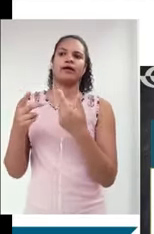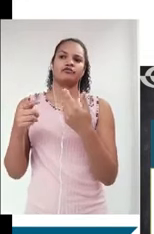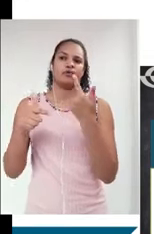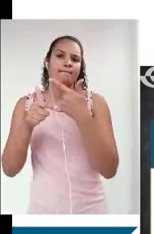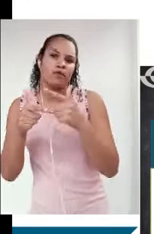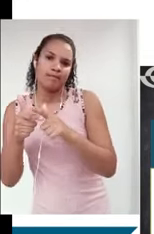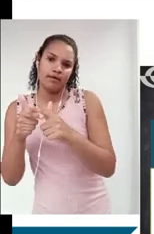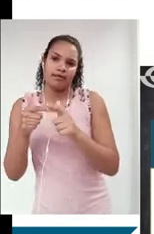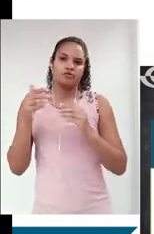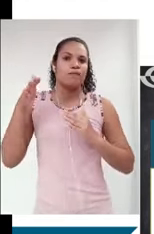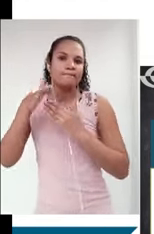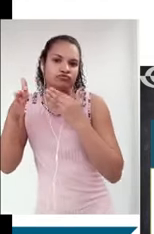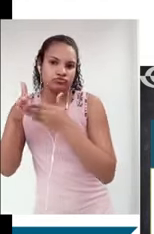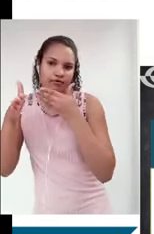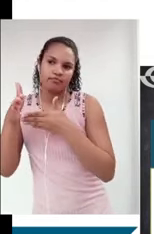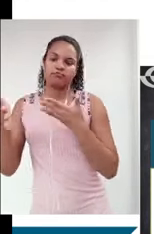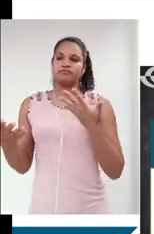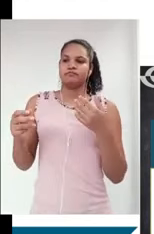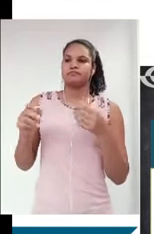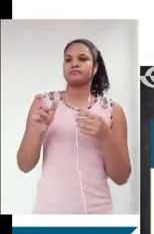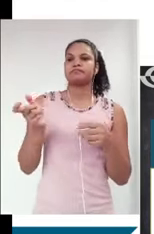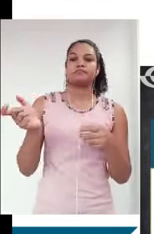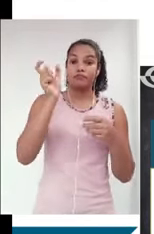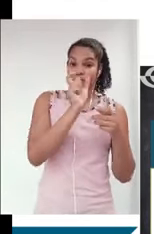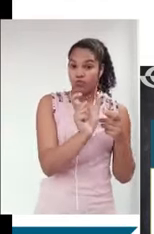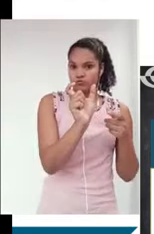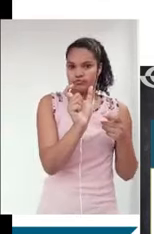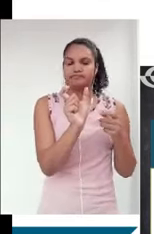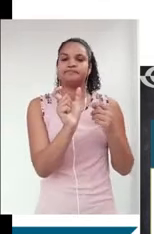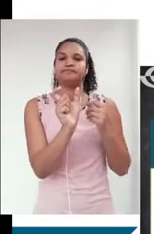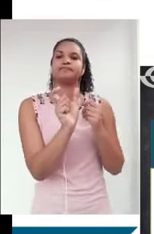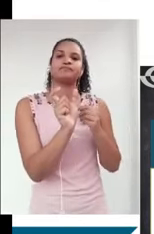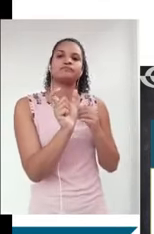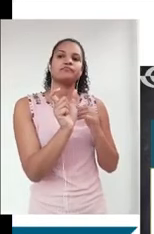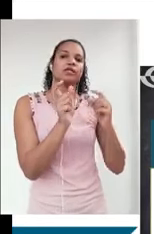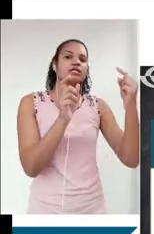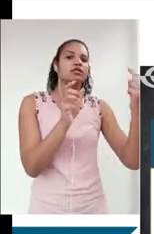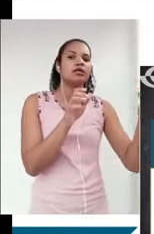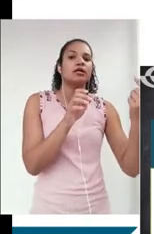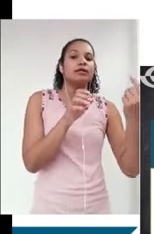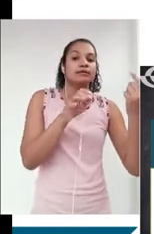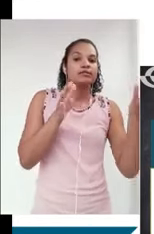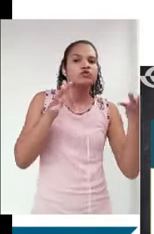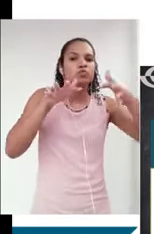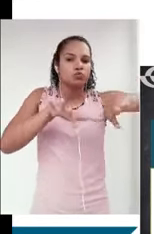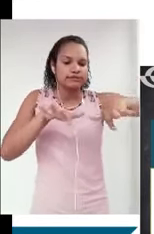desafios, são obstáculos em relação a algo. A inclusão. Inclusão é a mesma coisa que você integrar, inserir.